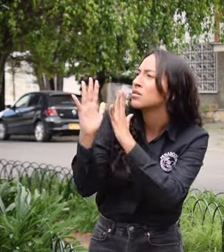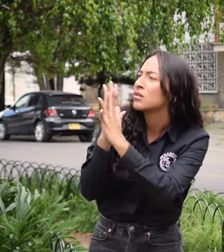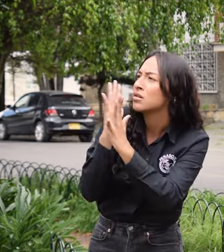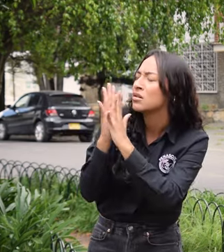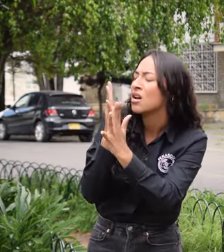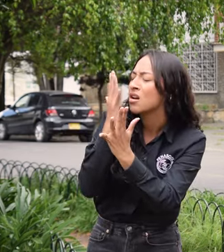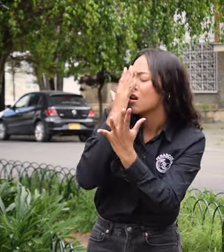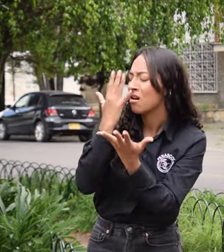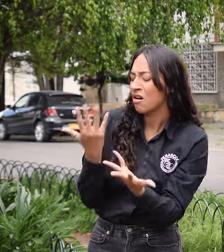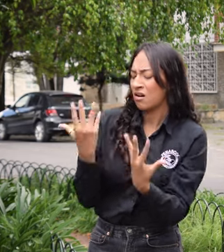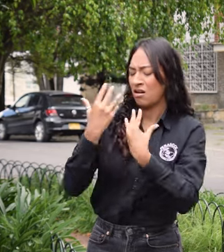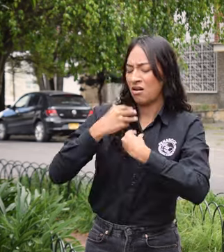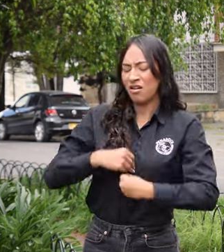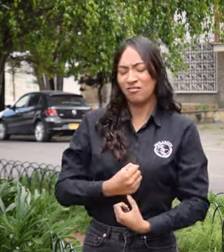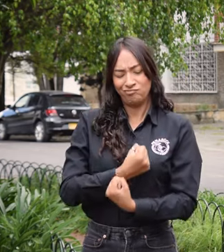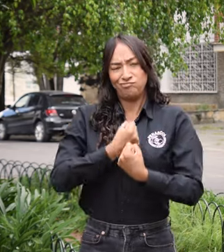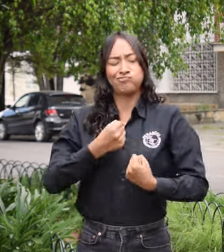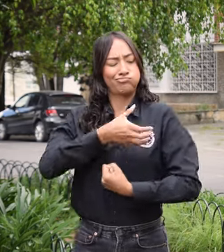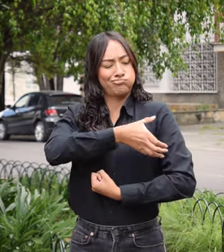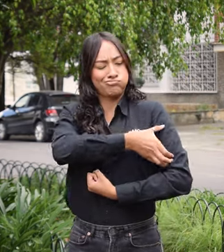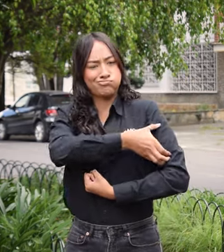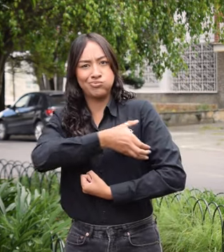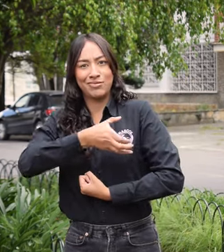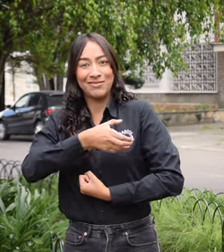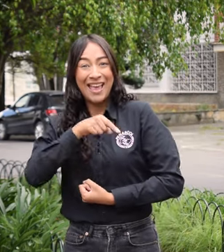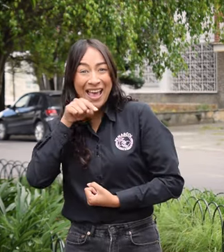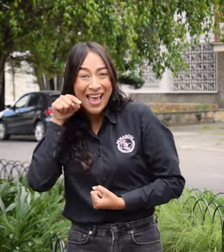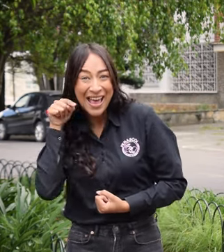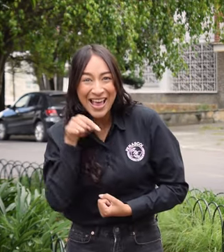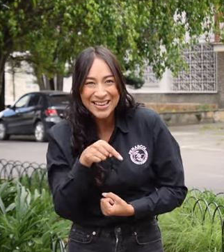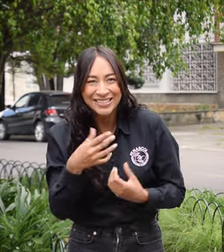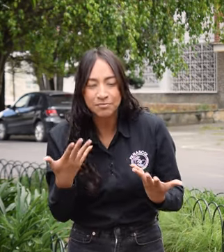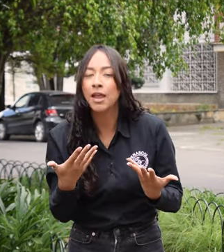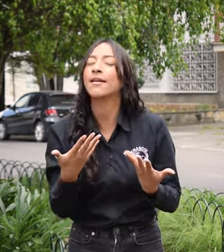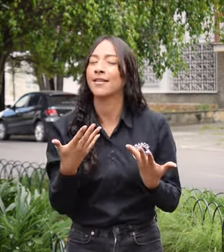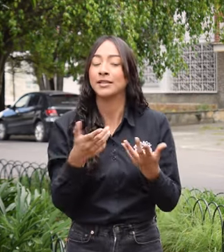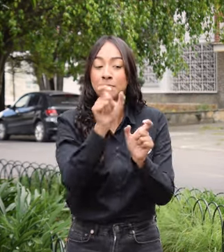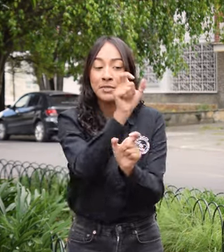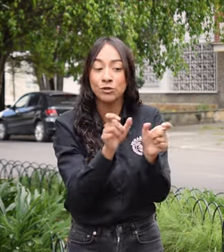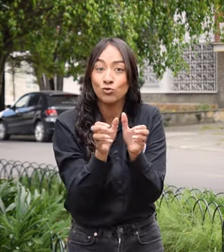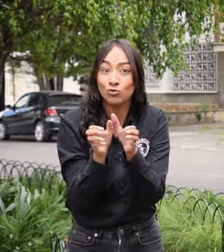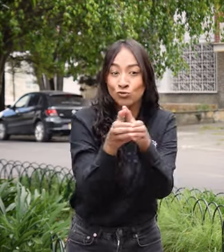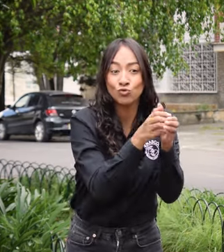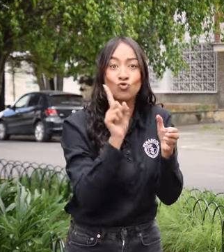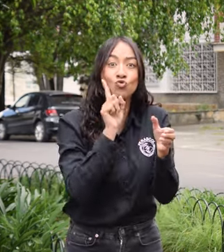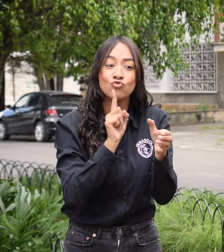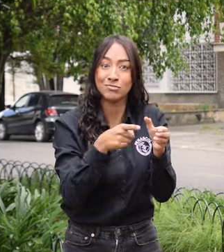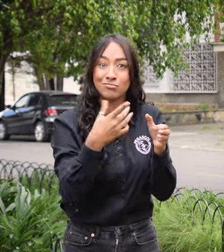asociativo. A este encuentro podrán participar los miembros de las asociaciones, pero no solo